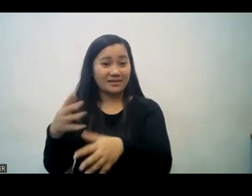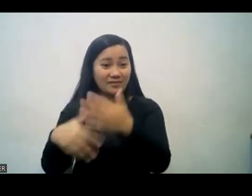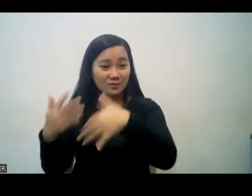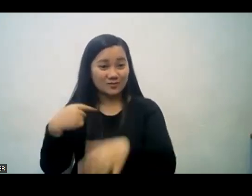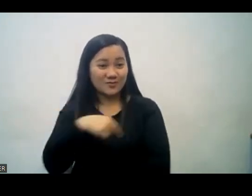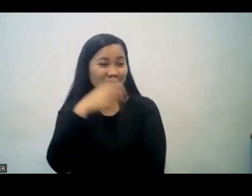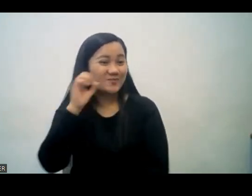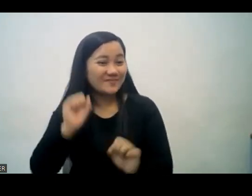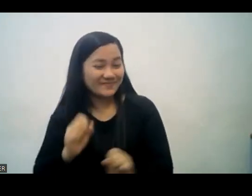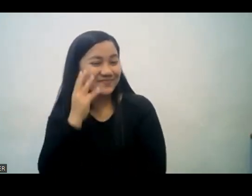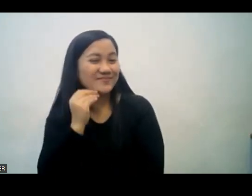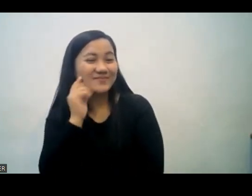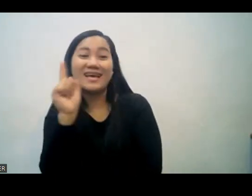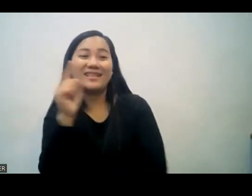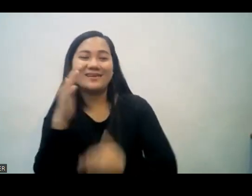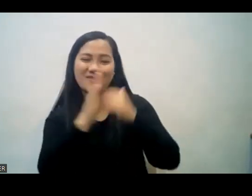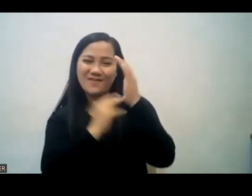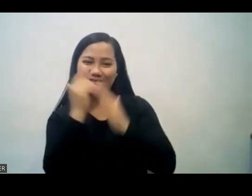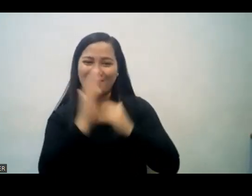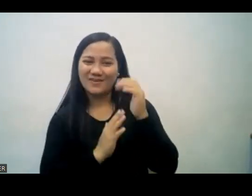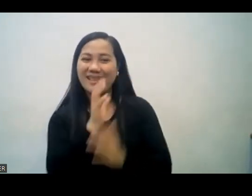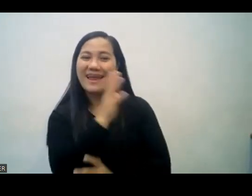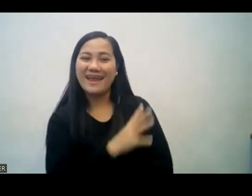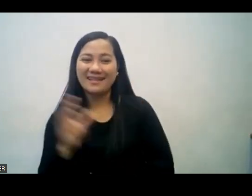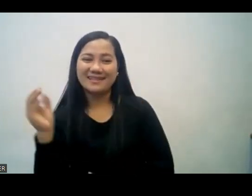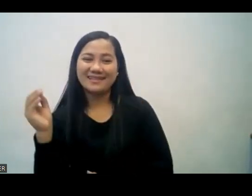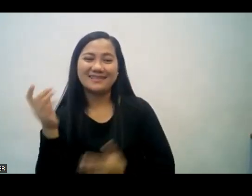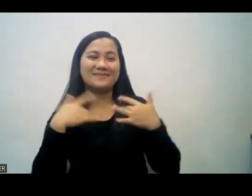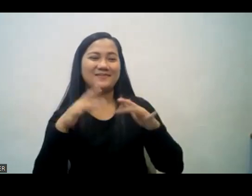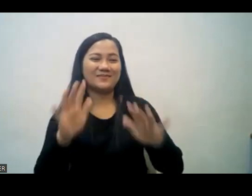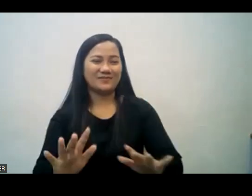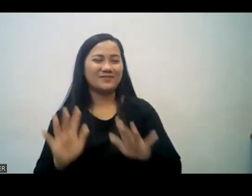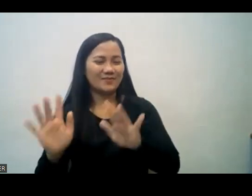At ganoon din po sa fellowship ay nakakatanggap tayo ng kaaliwan at ng habag.